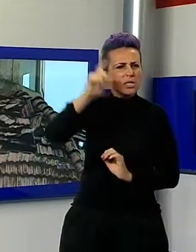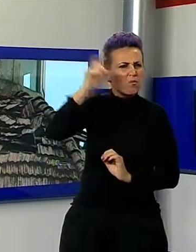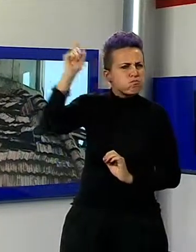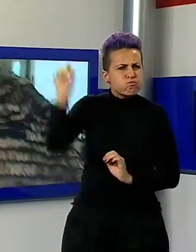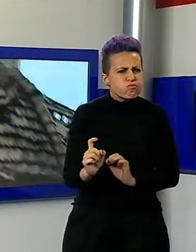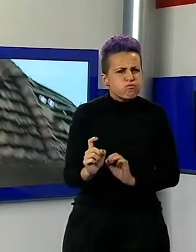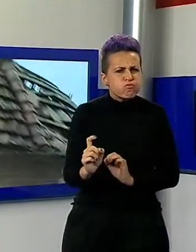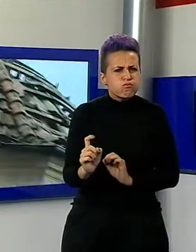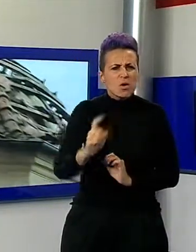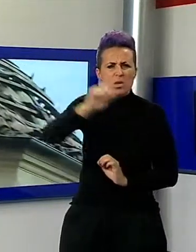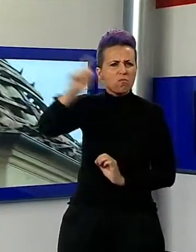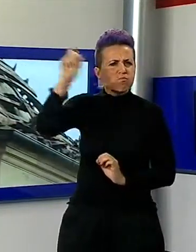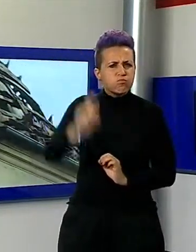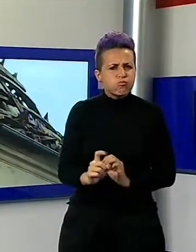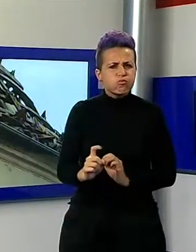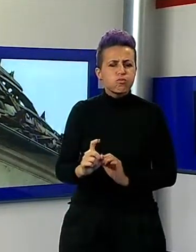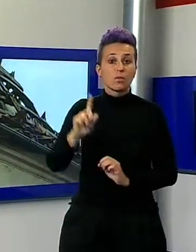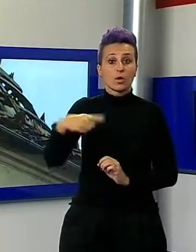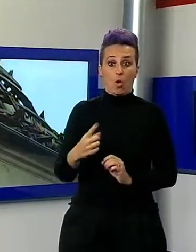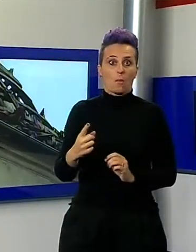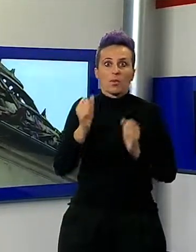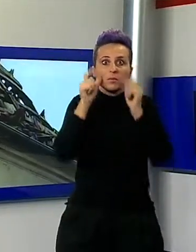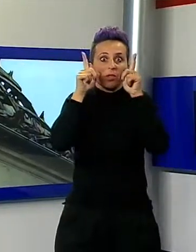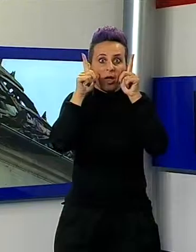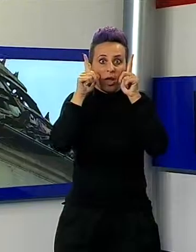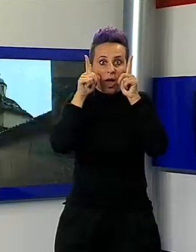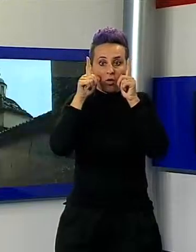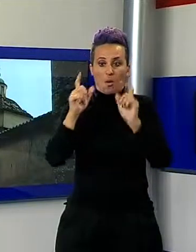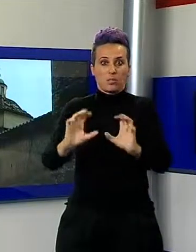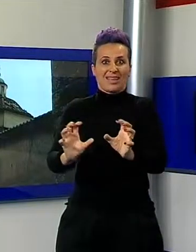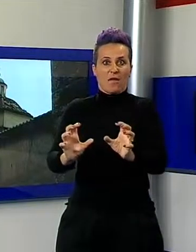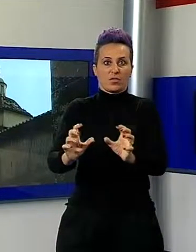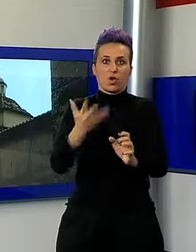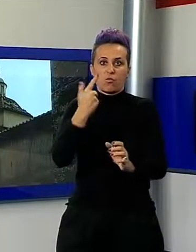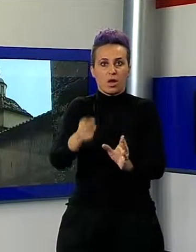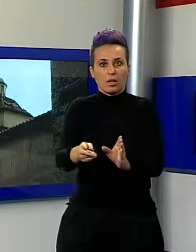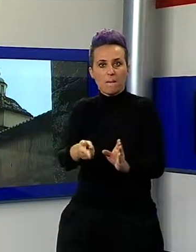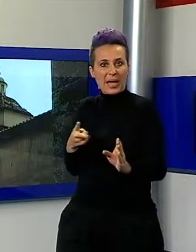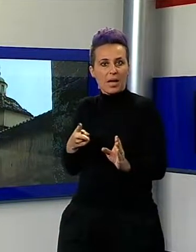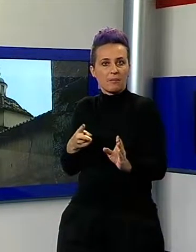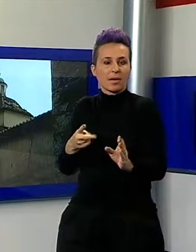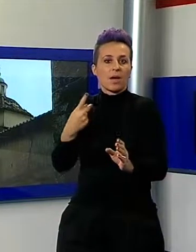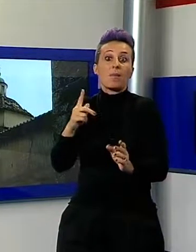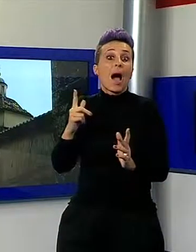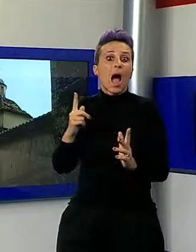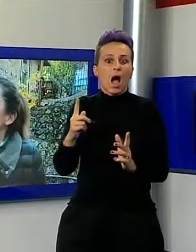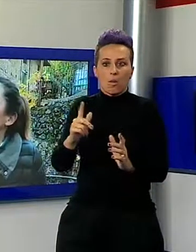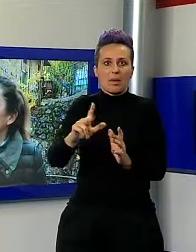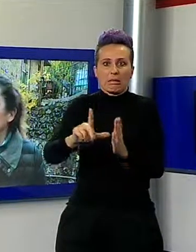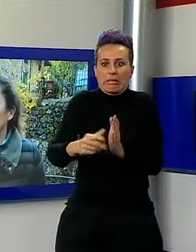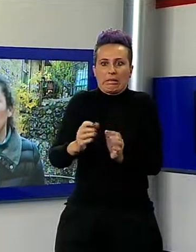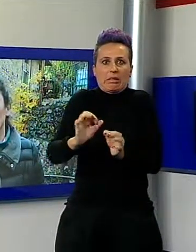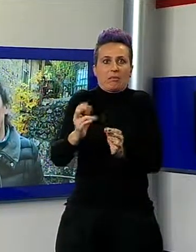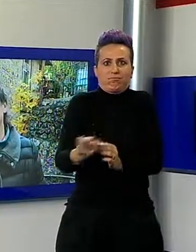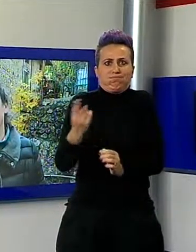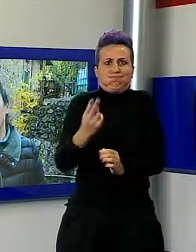quando ci siamo svegliati per staccare televisione e cose, l'abbiamo fatto in tempo perché è arrivato un secondo botto allucinante e stamattina ci siamo